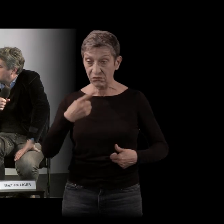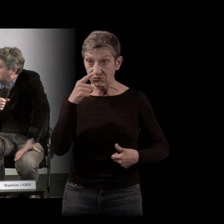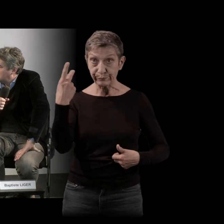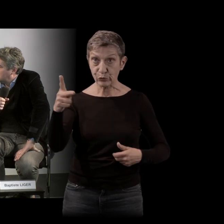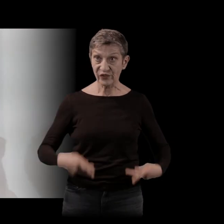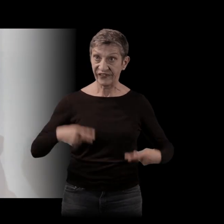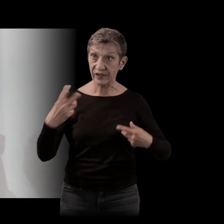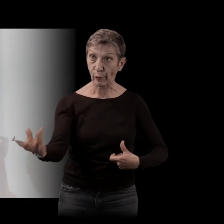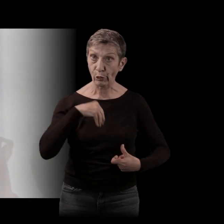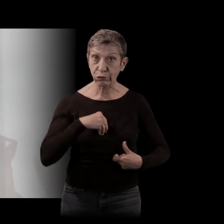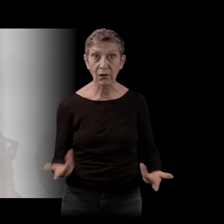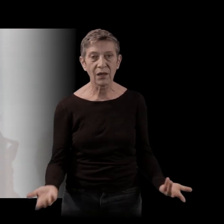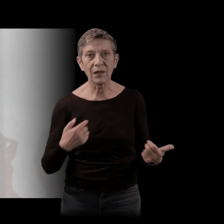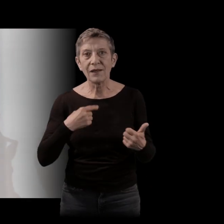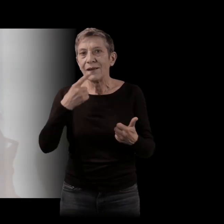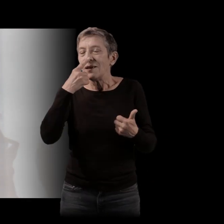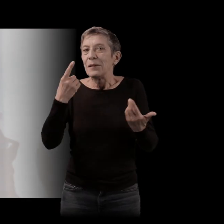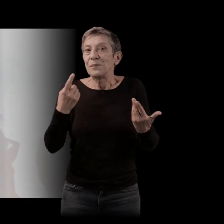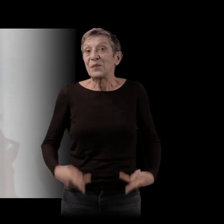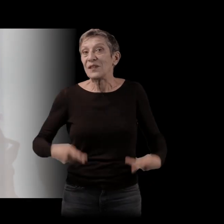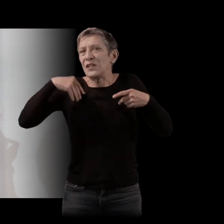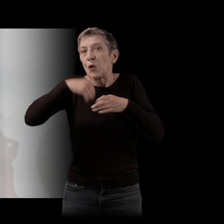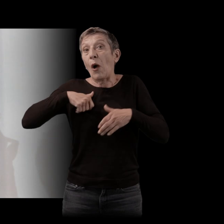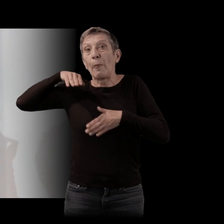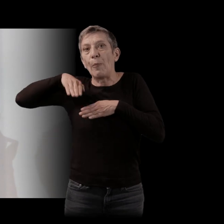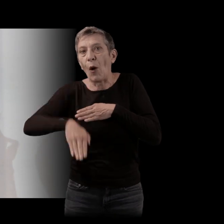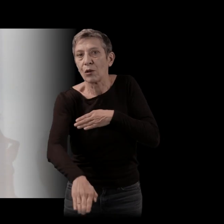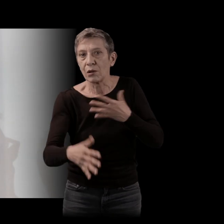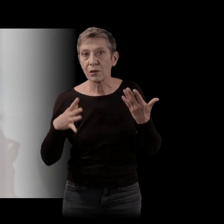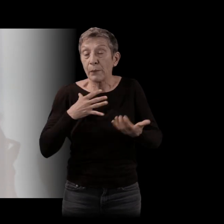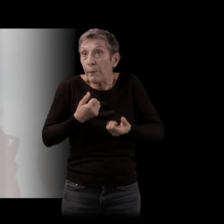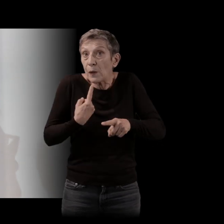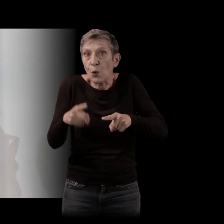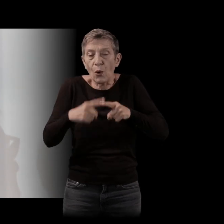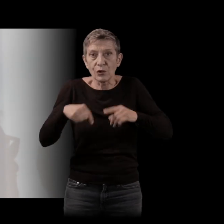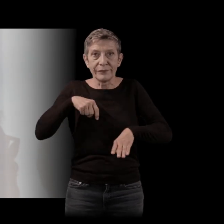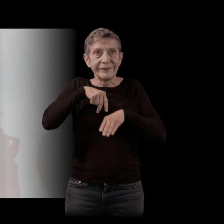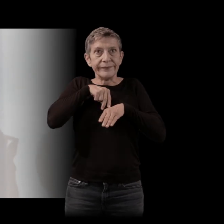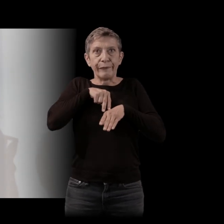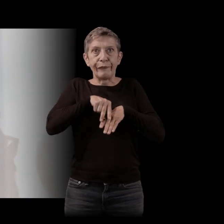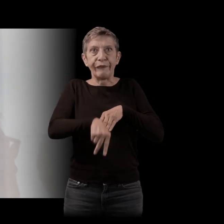moi je crois beaucoup à la pente dans l'existence. Il y a plein de choses qui nous arrivent et qu'on n'a pas décidé, on s'est juste laissé glisser.